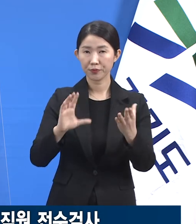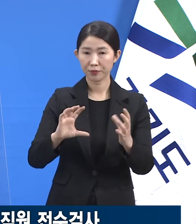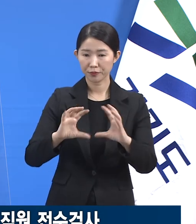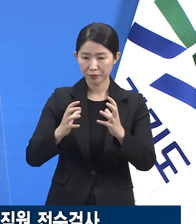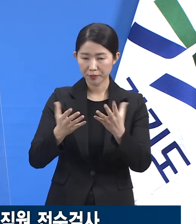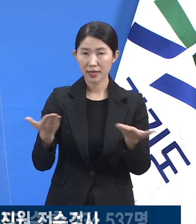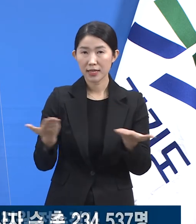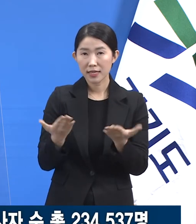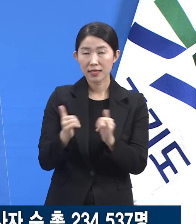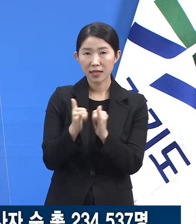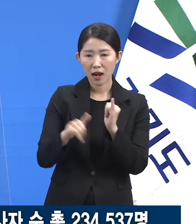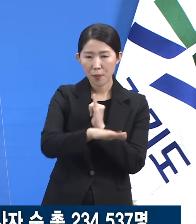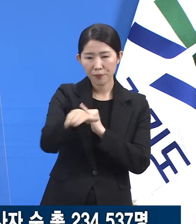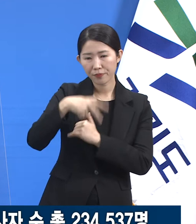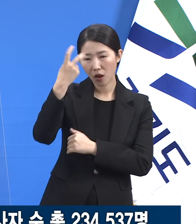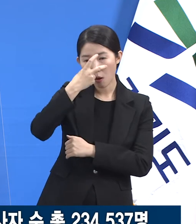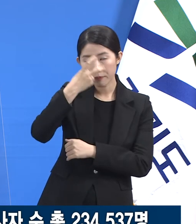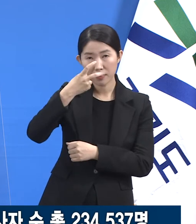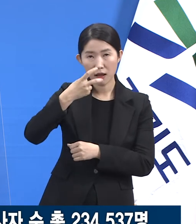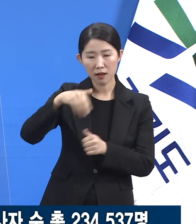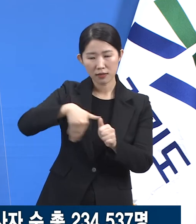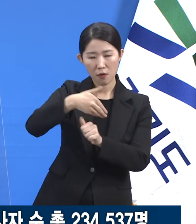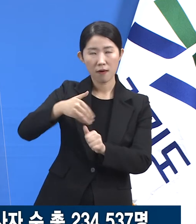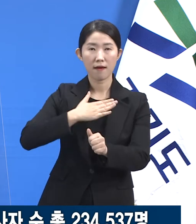진단검사 현황에 대해 말씀드립니다.